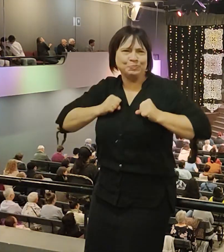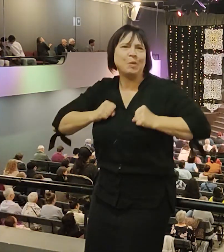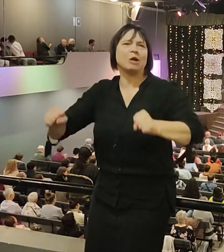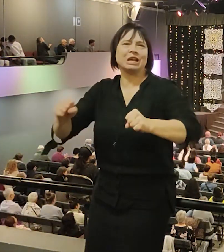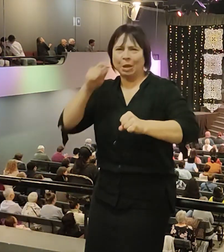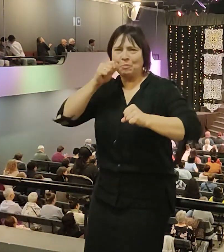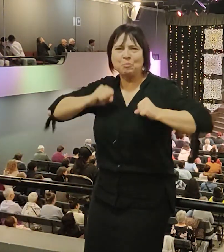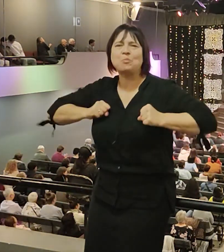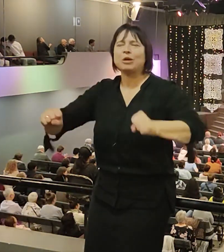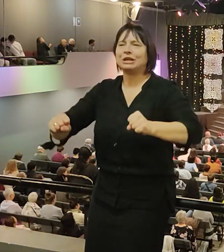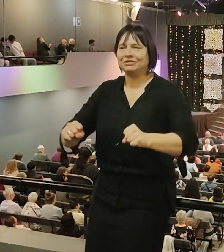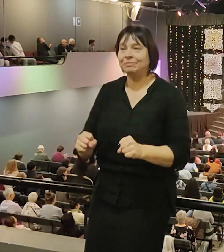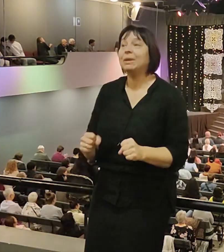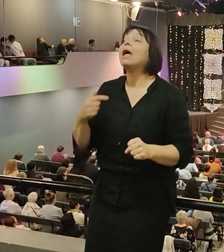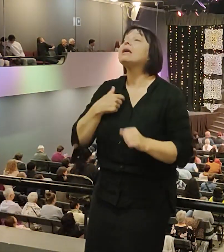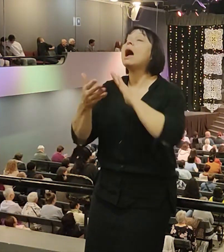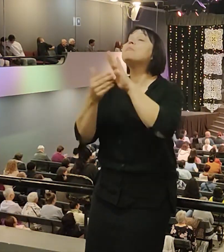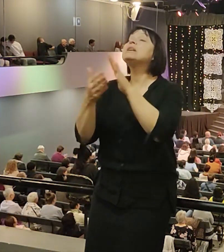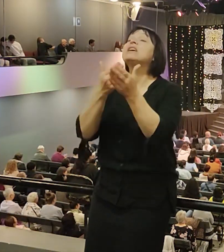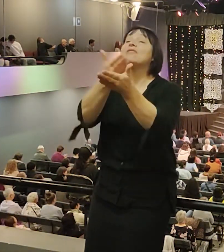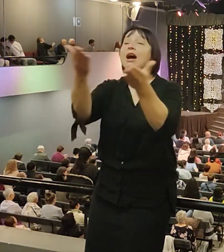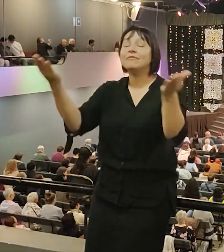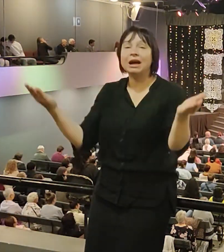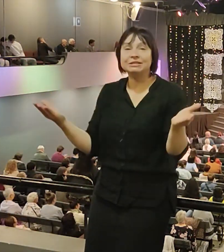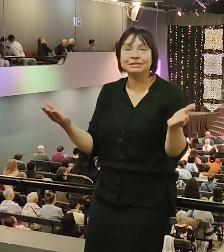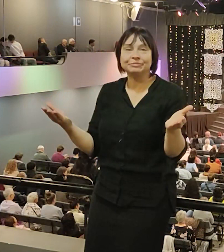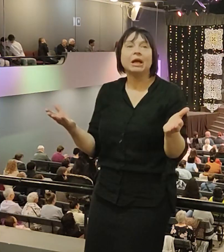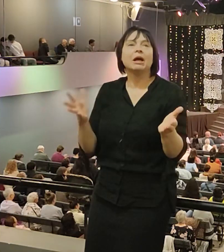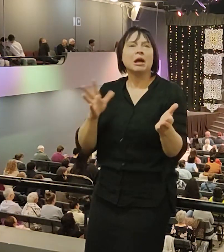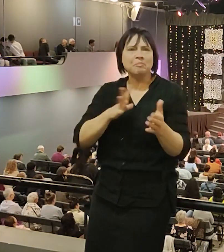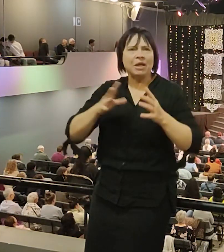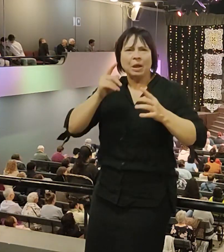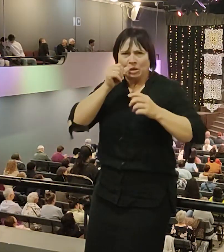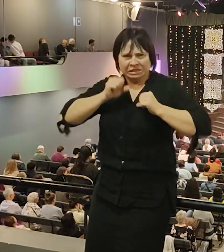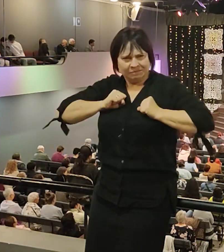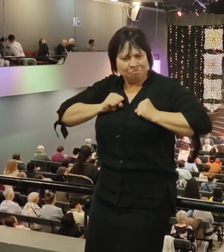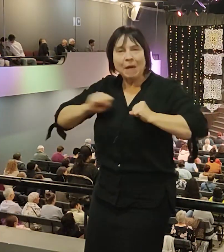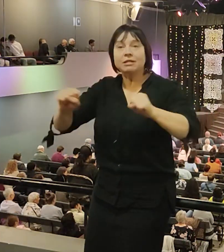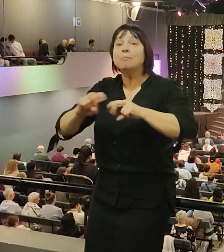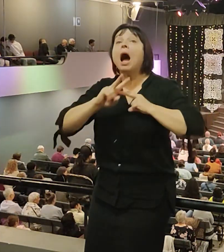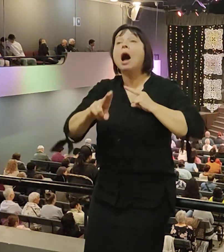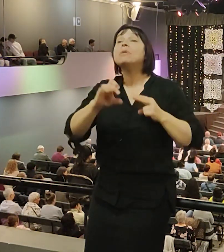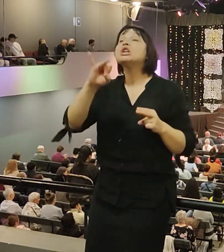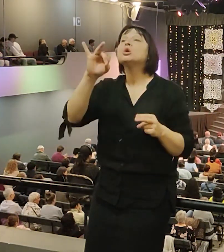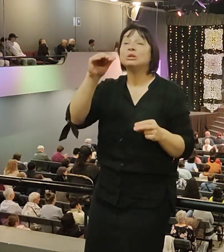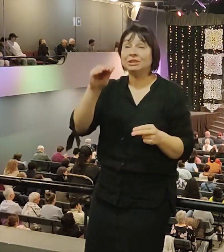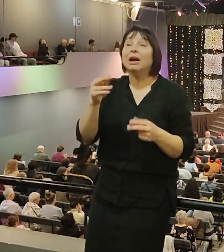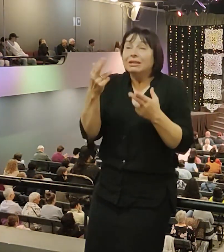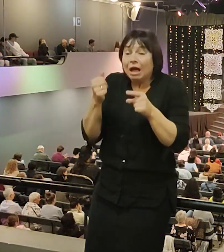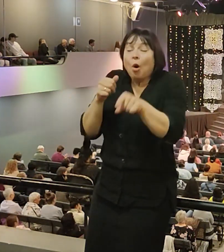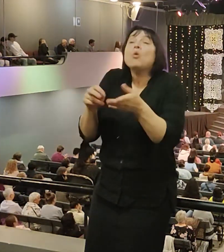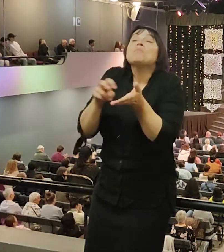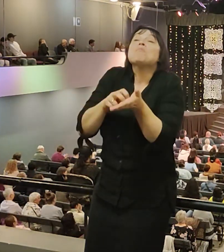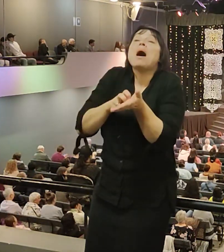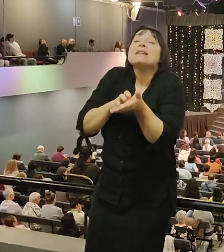Поэтому я призываю вас, как Иосиф Аримафий, быть мужественным. Конечно, он боялся за свою